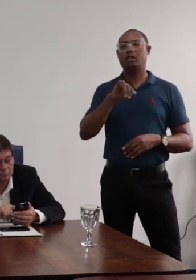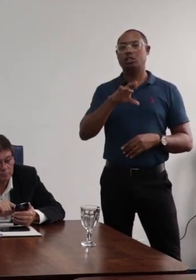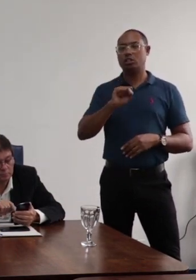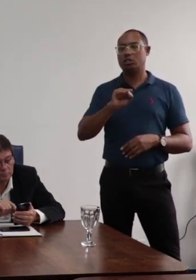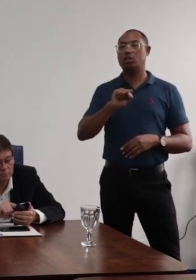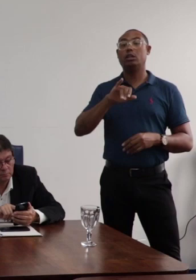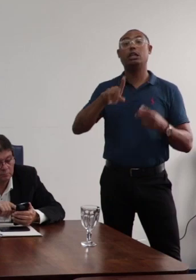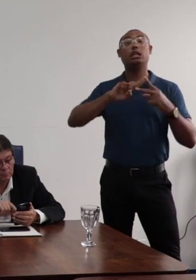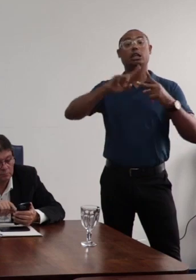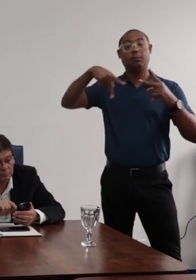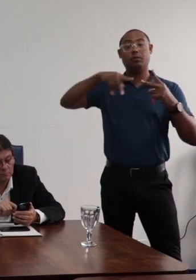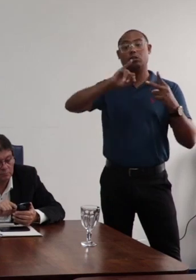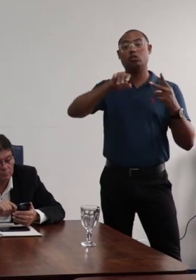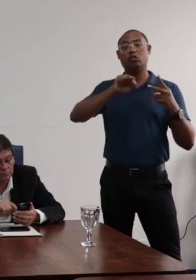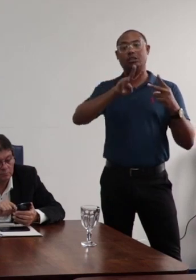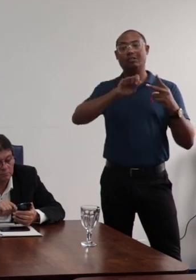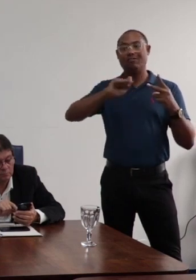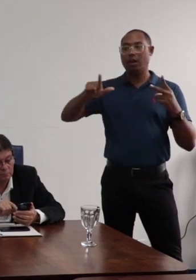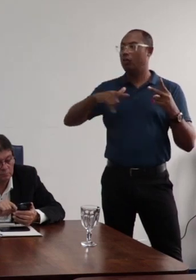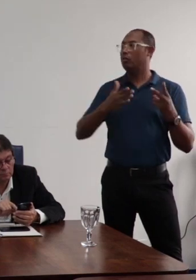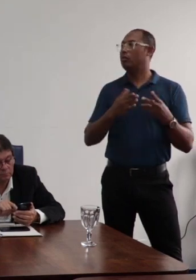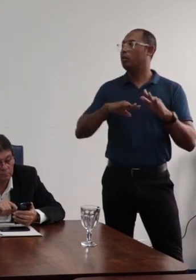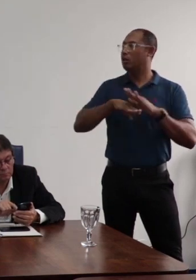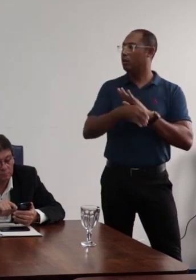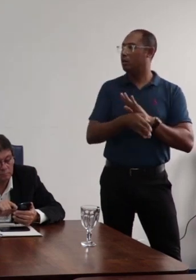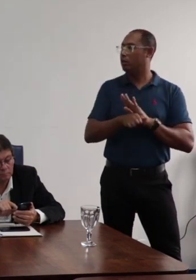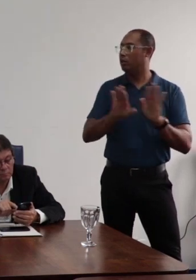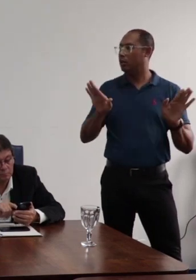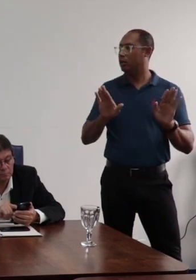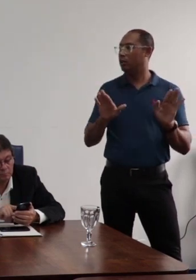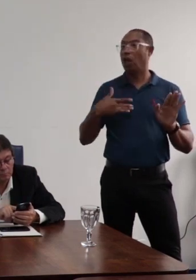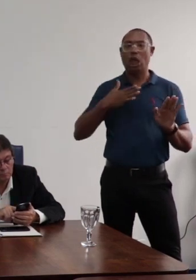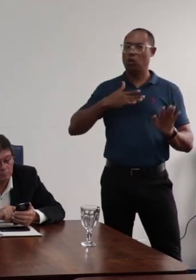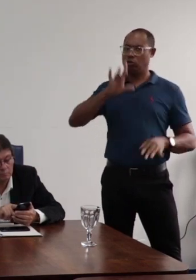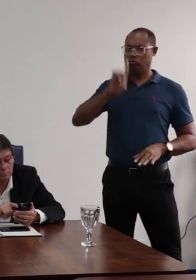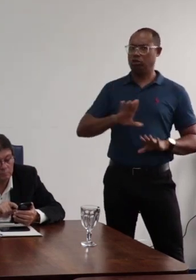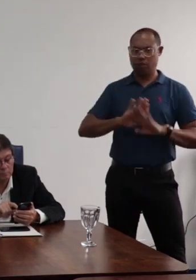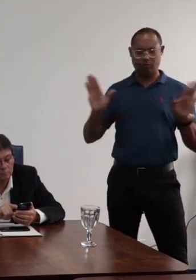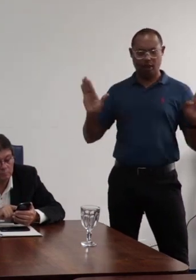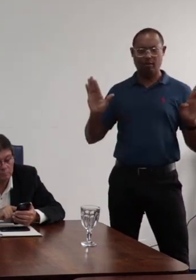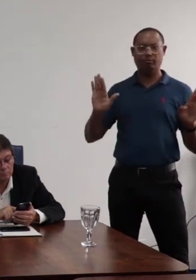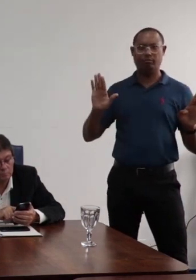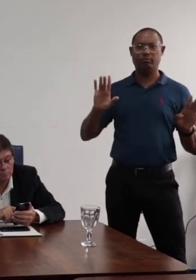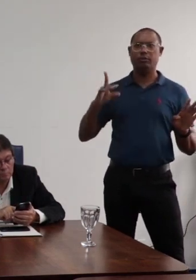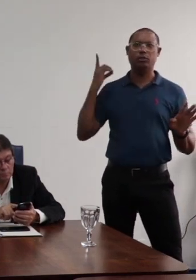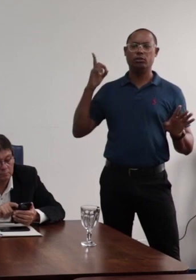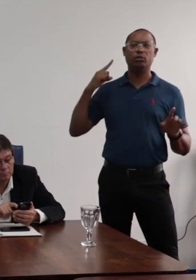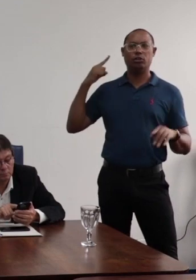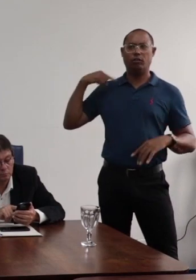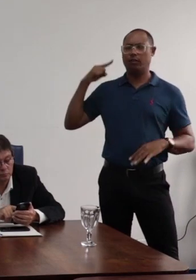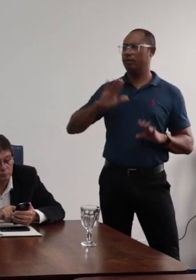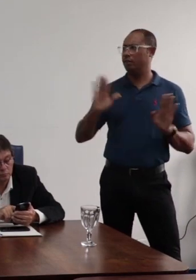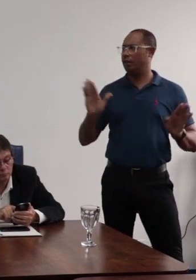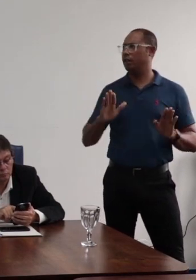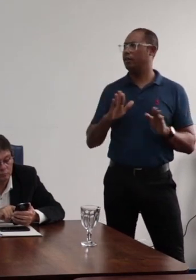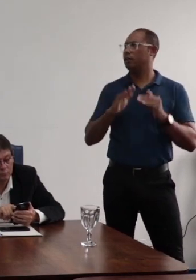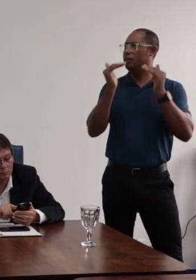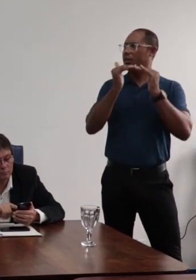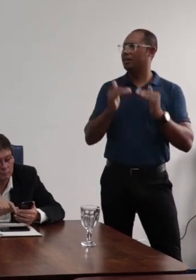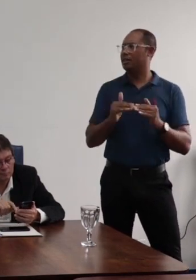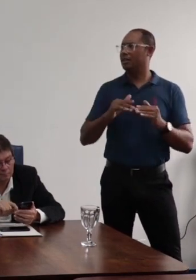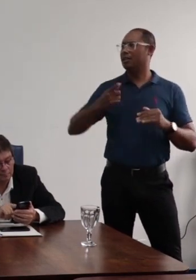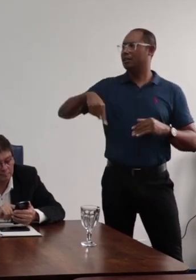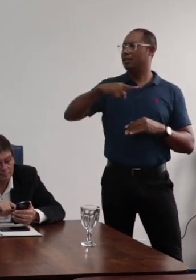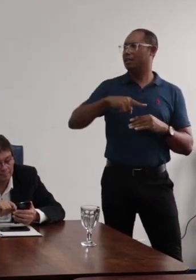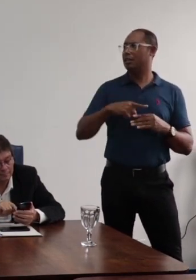professor Osvaldo, porque é comum, e eu não sou do direito, mas é comum existir congruências e